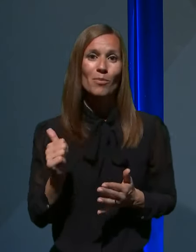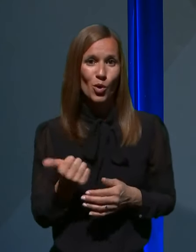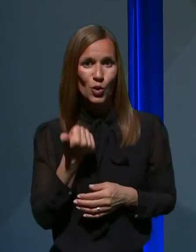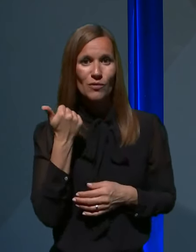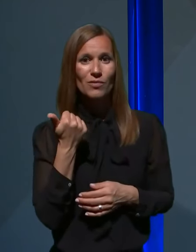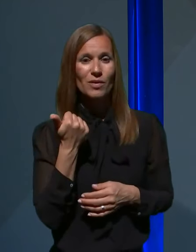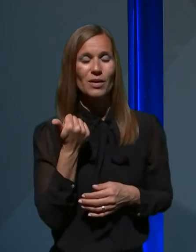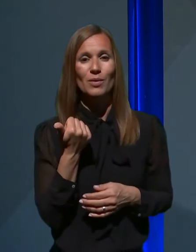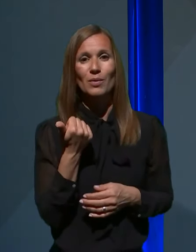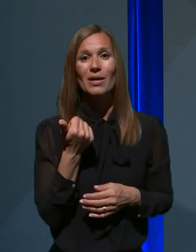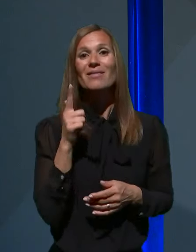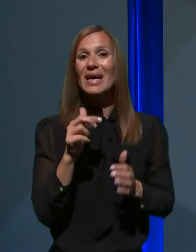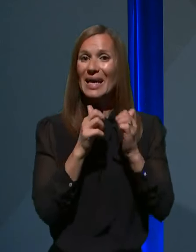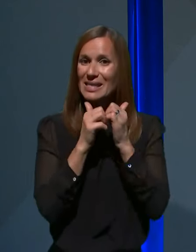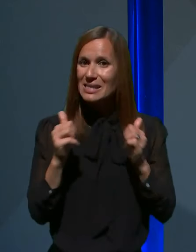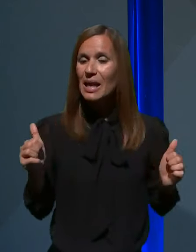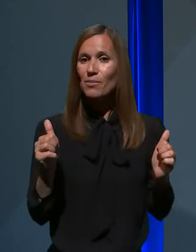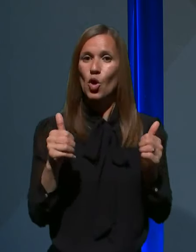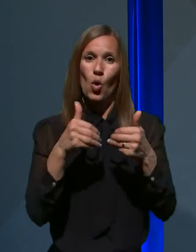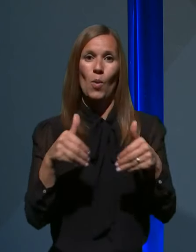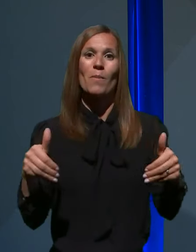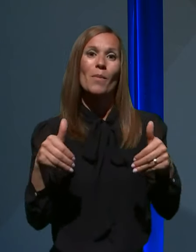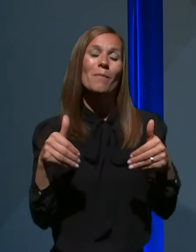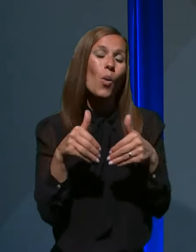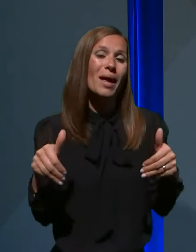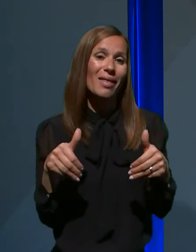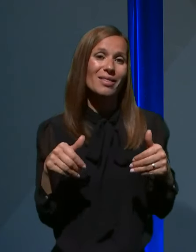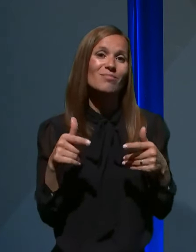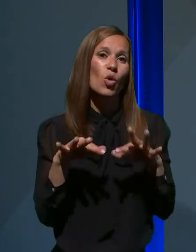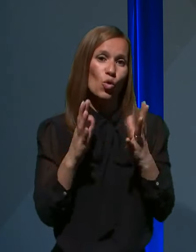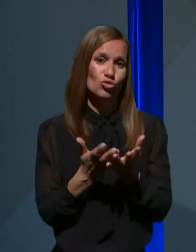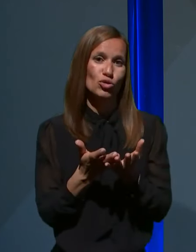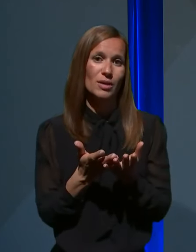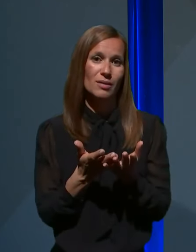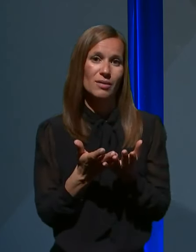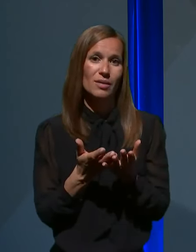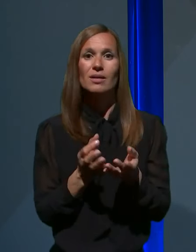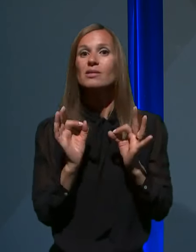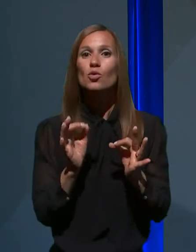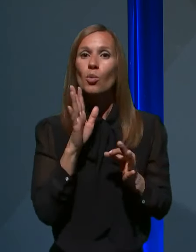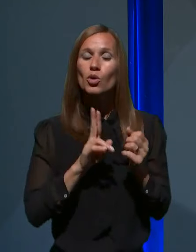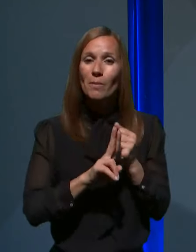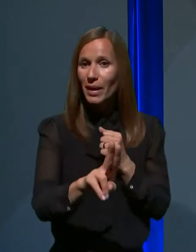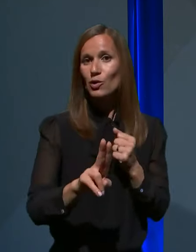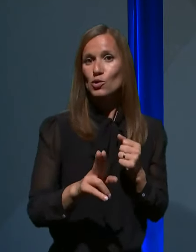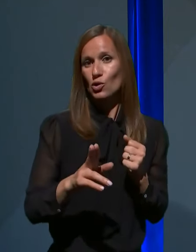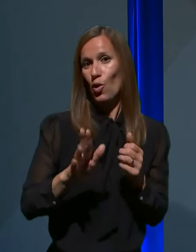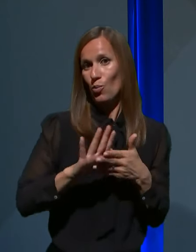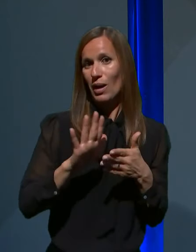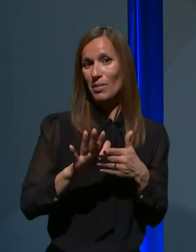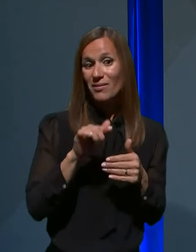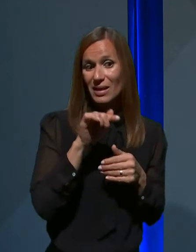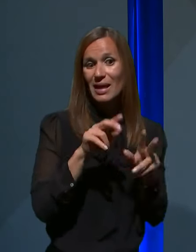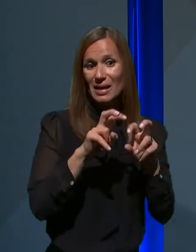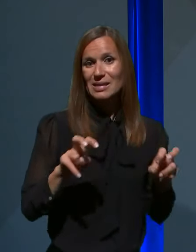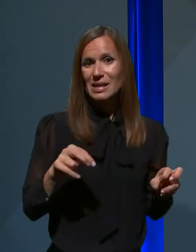ekstremno omejeni količini in sigurno bodo prednostno uporabljeni v tej raziskavi, ki